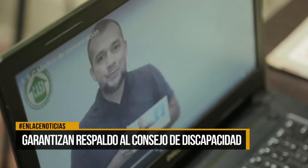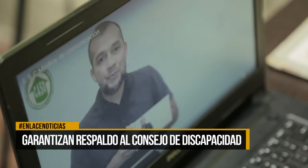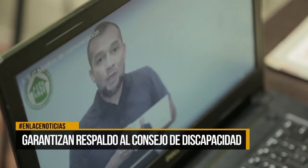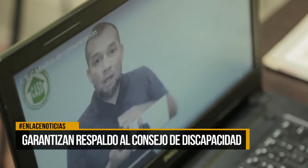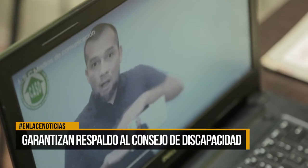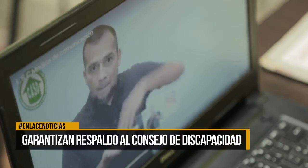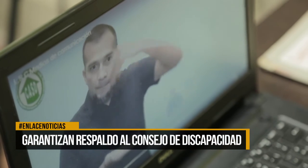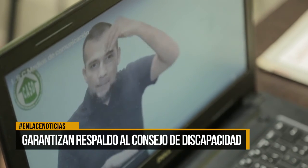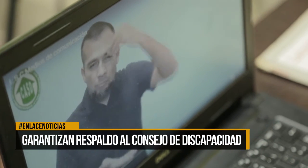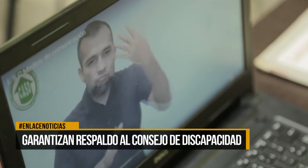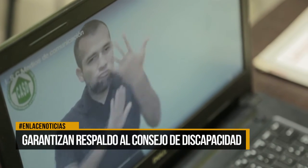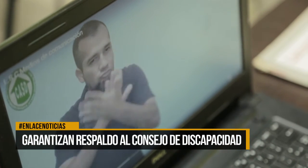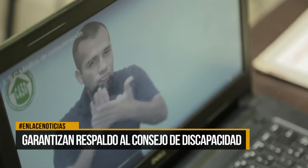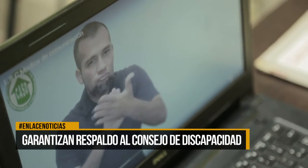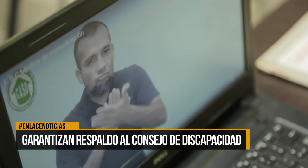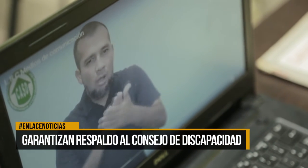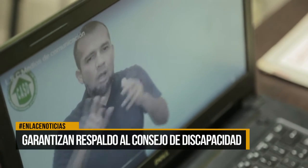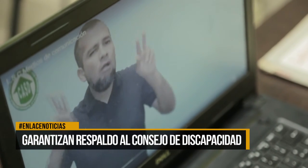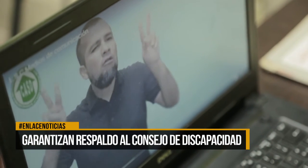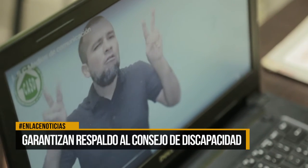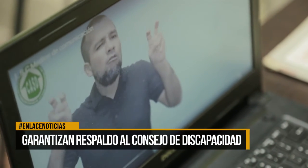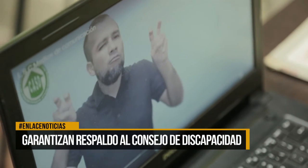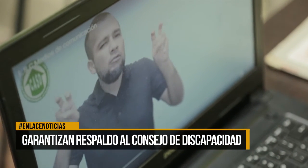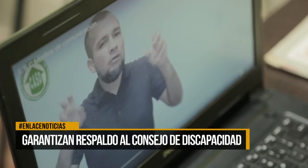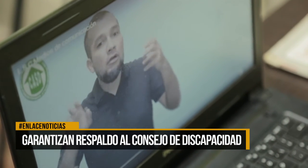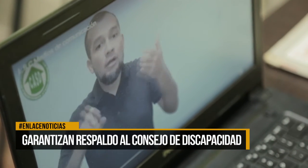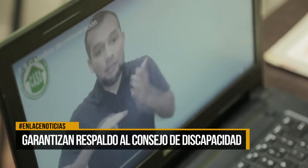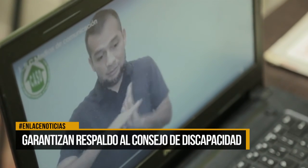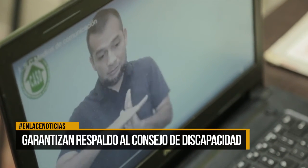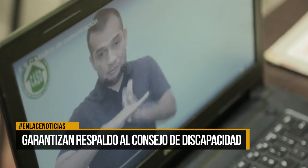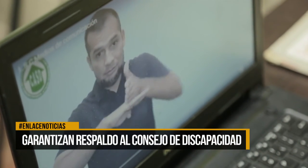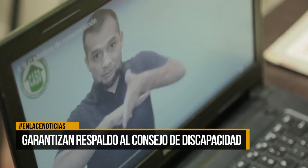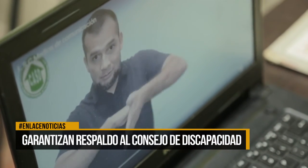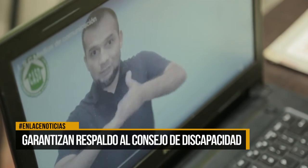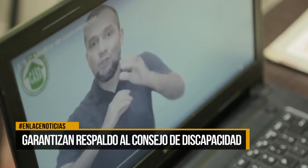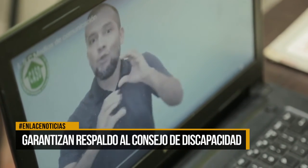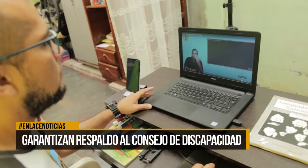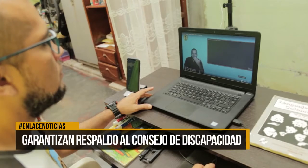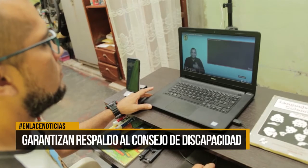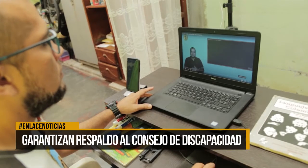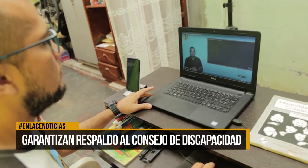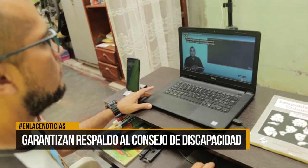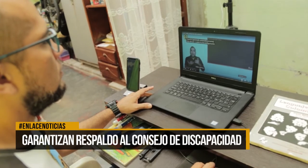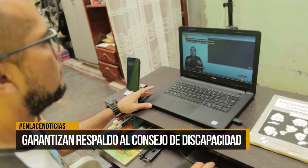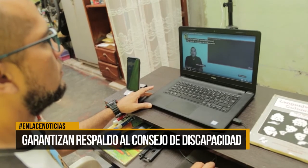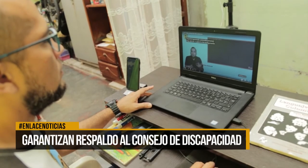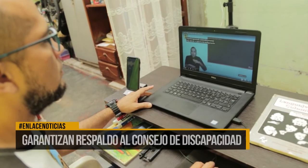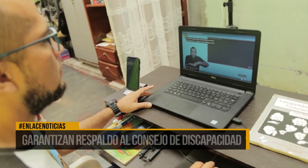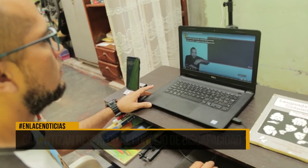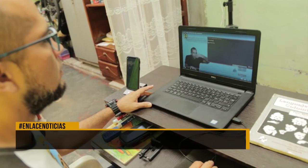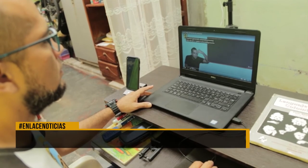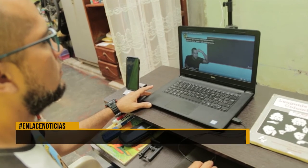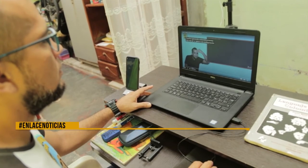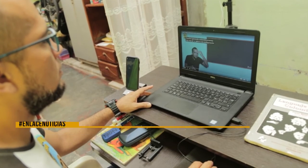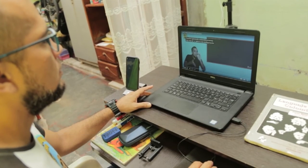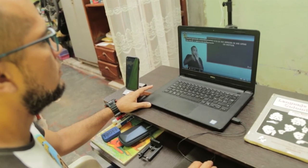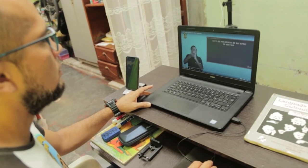instancia está encargada de orientar a la administración distrital sobre los programas y proyectos que se deben desarrollar para hacer procesos efectivos de